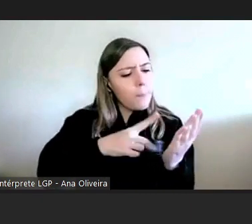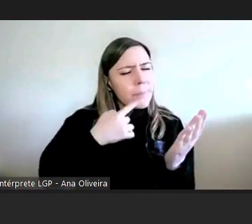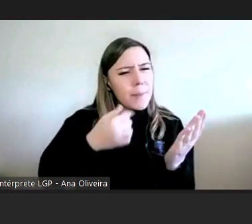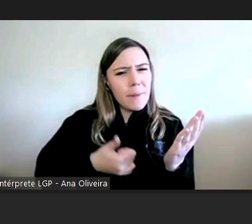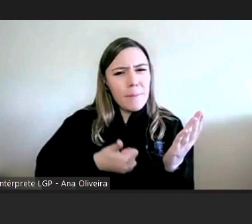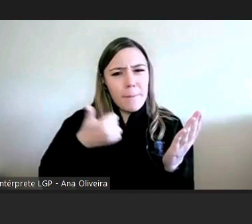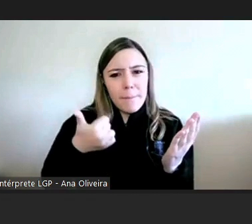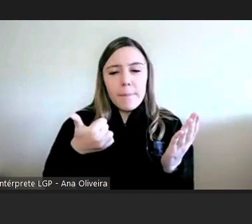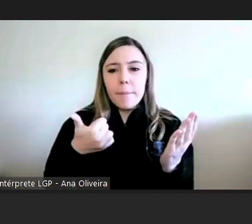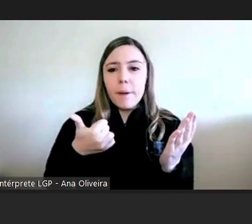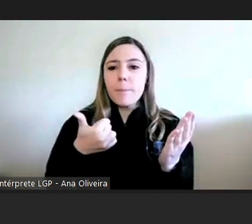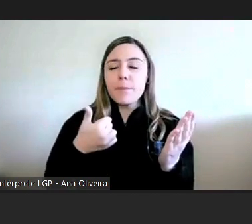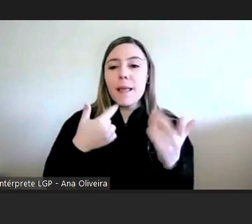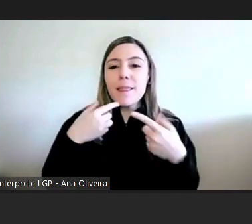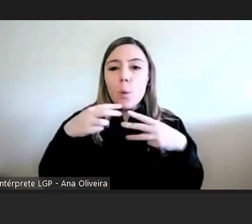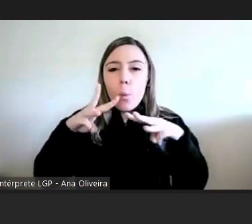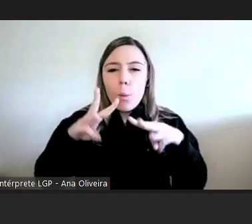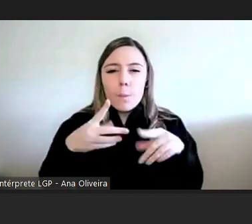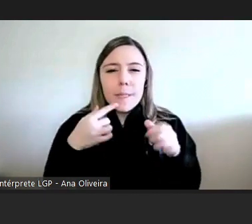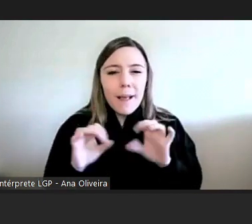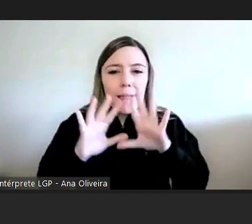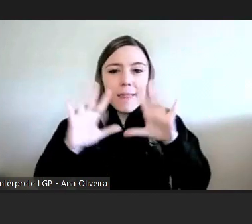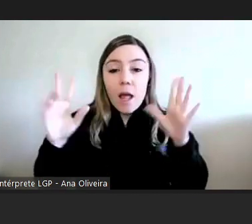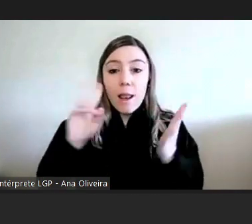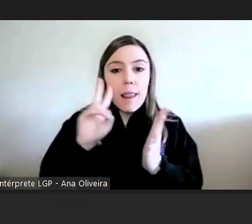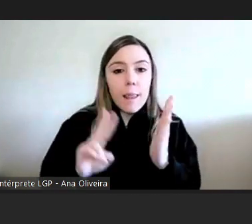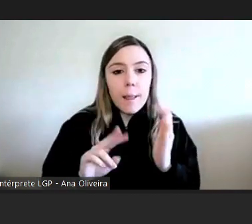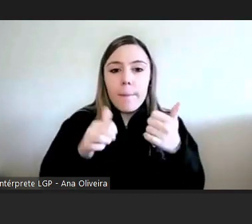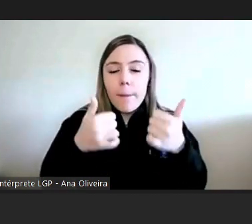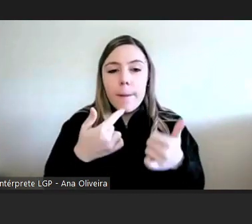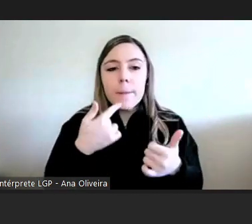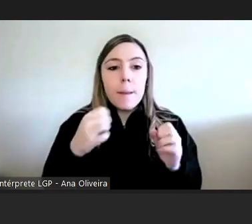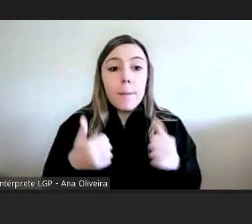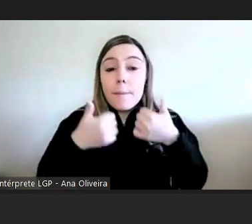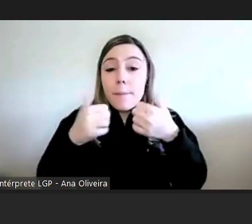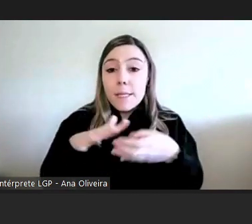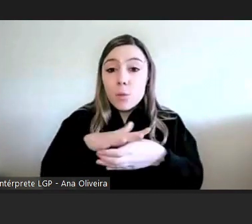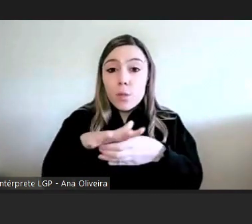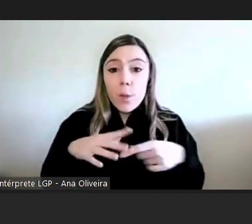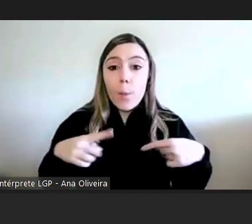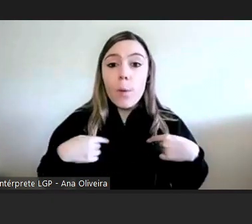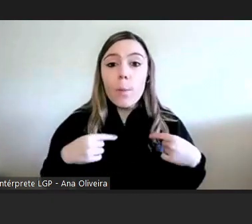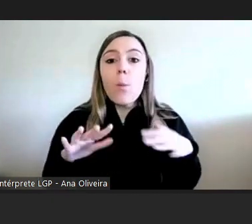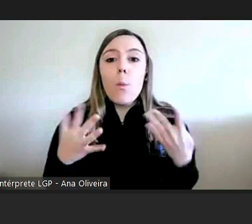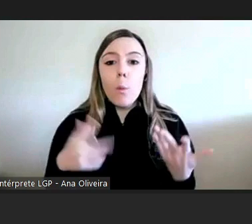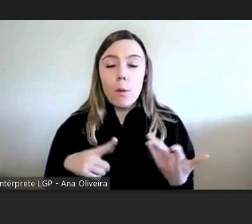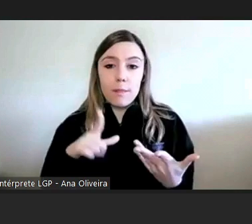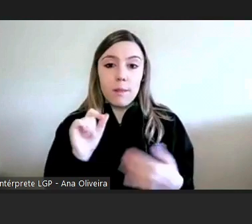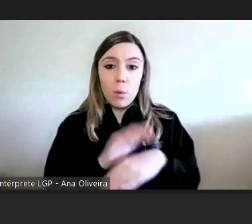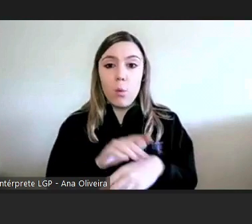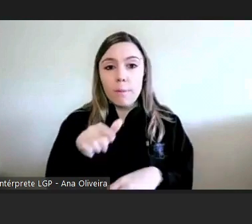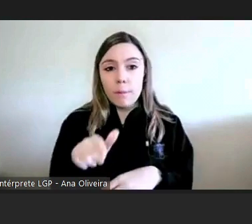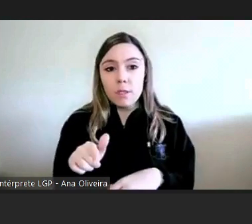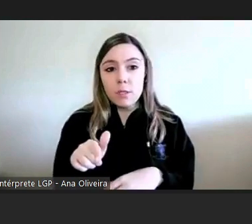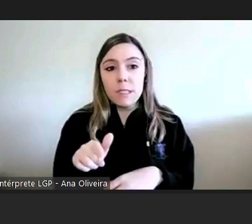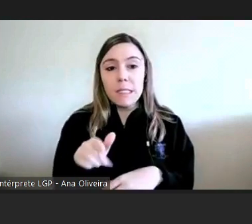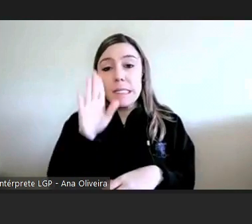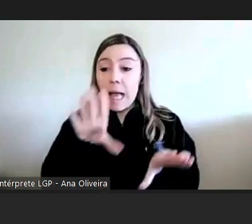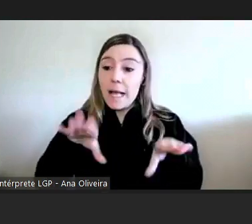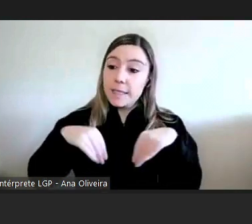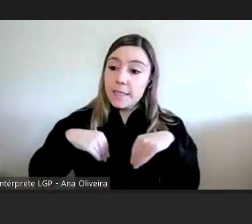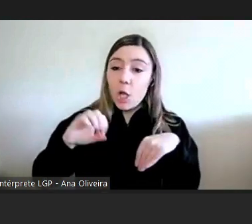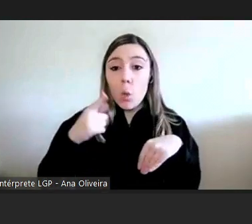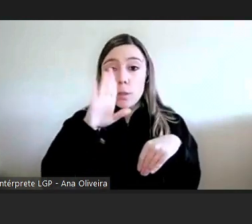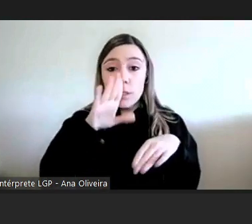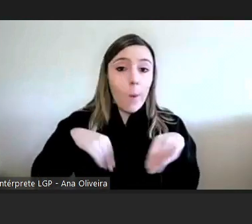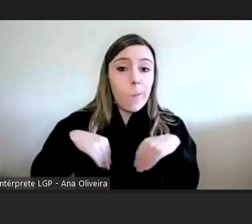a leitura clara da sua situação a razão pela qual esta pretensão foi deferida ou foi indeferida